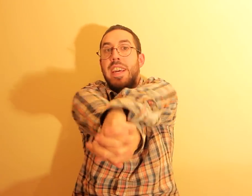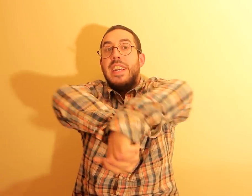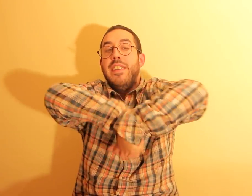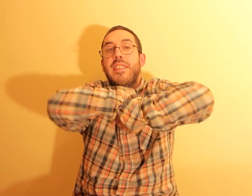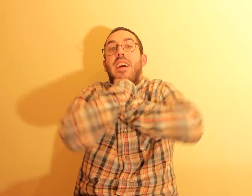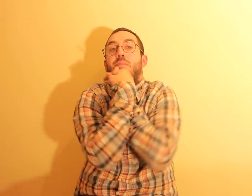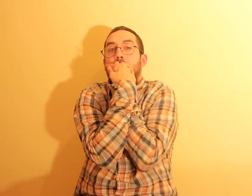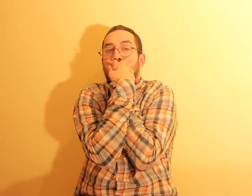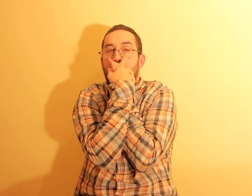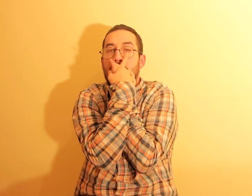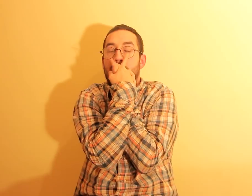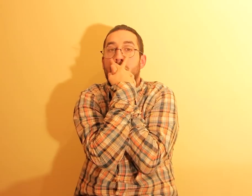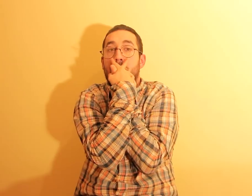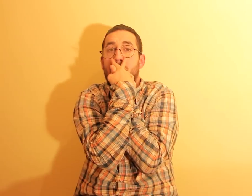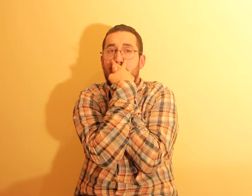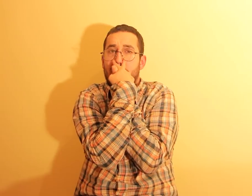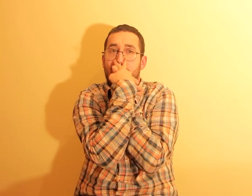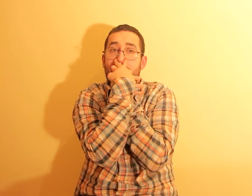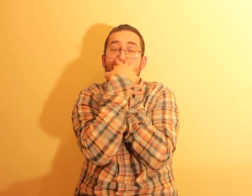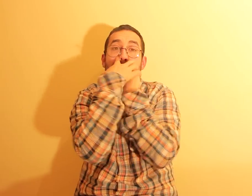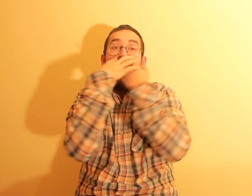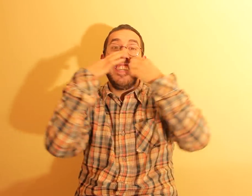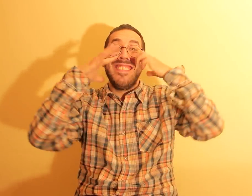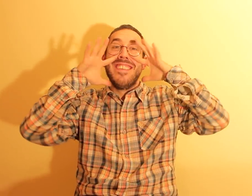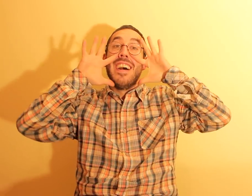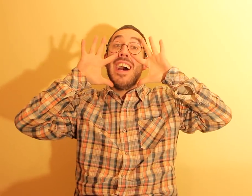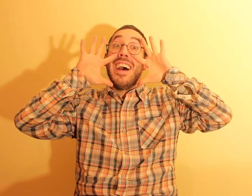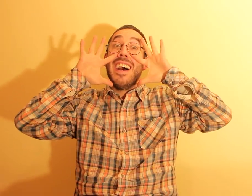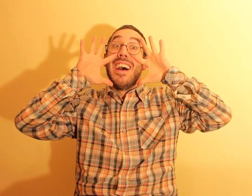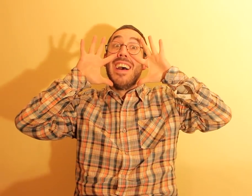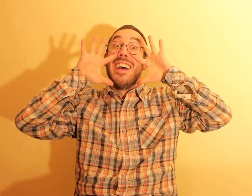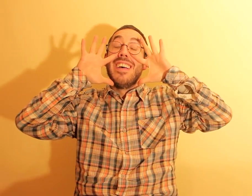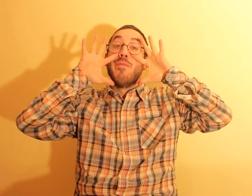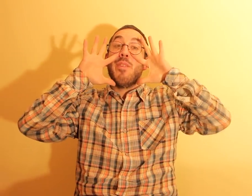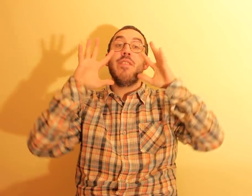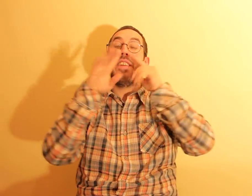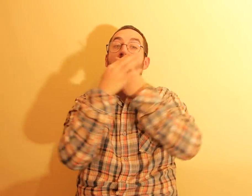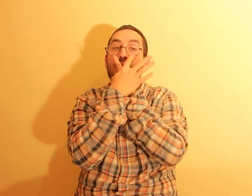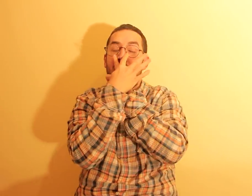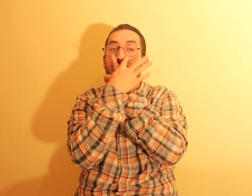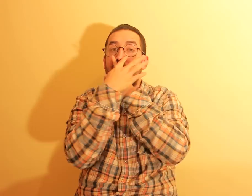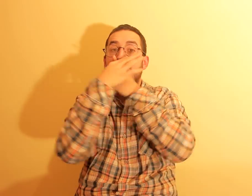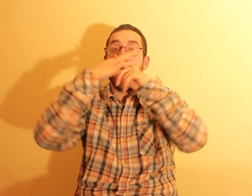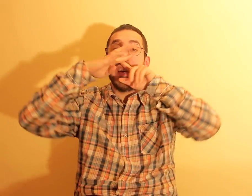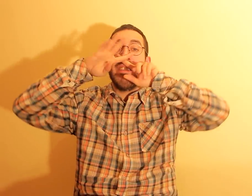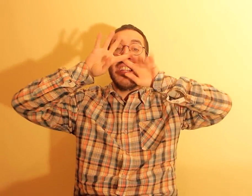e tentar, pôr assim os dedos aqui, e fazer isto. Não podem ficar os dedos cruzados, ok? Quando ela